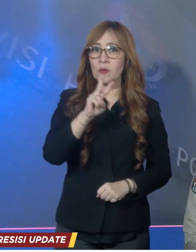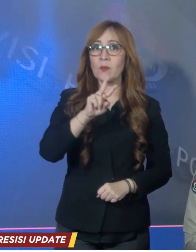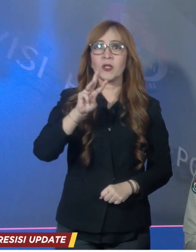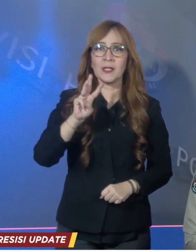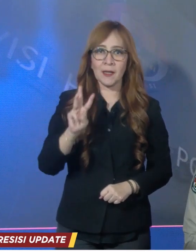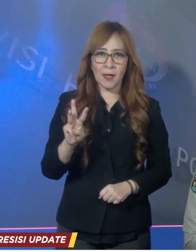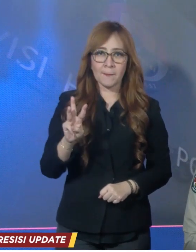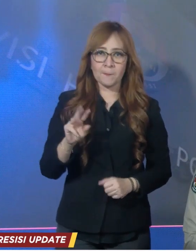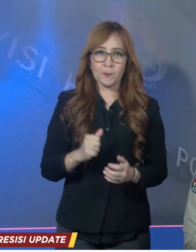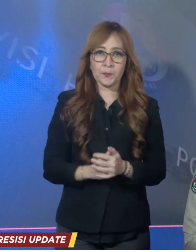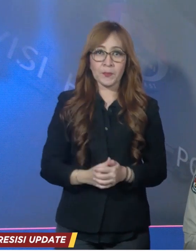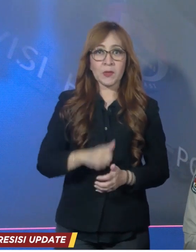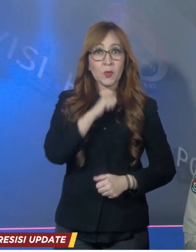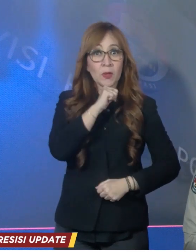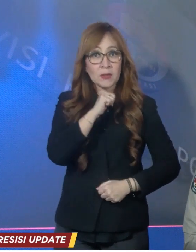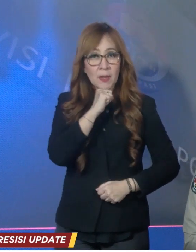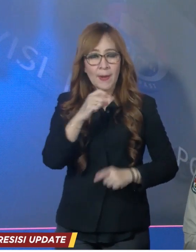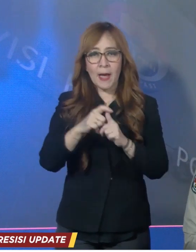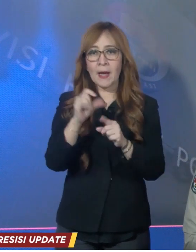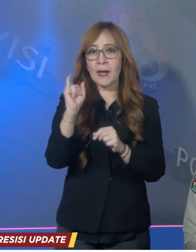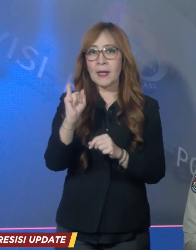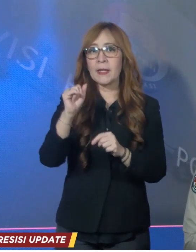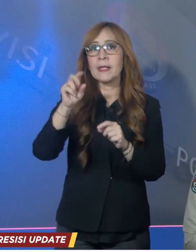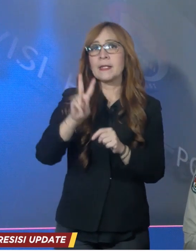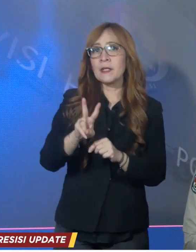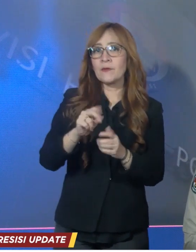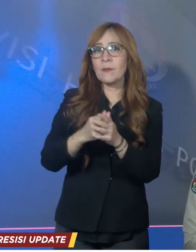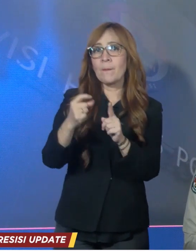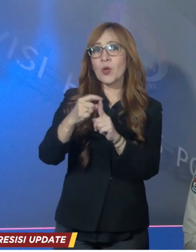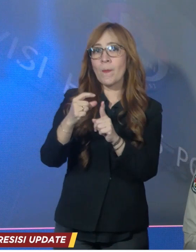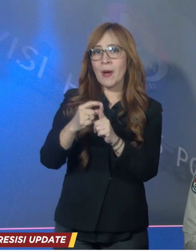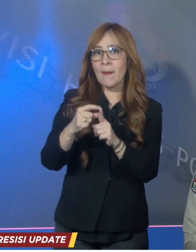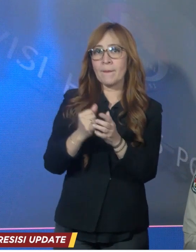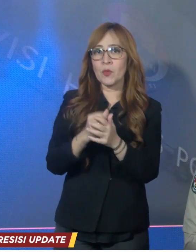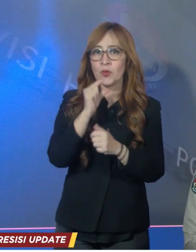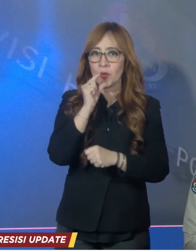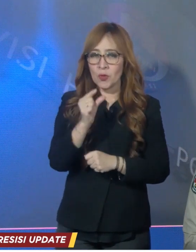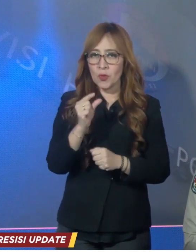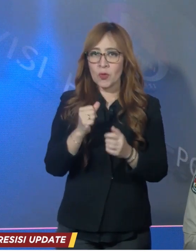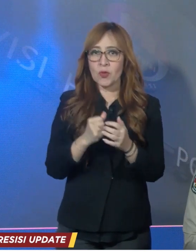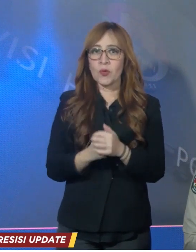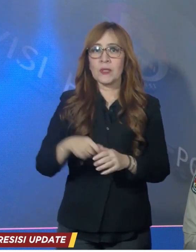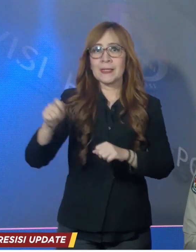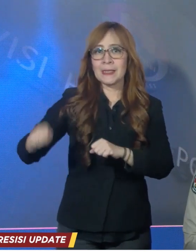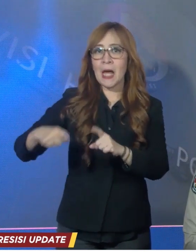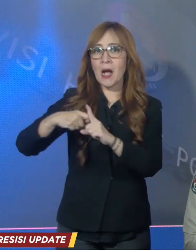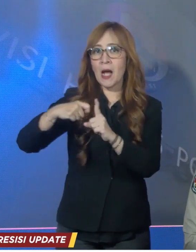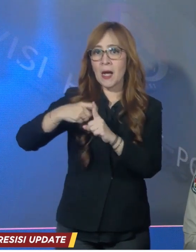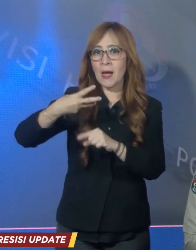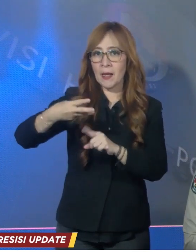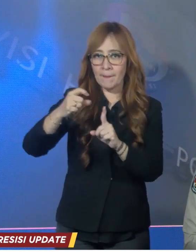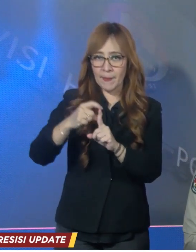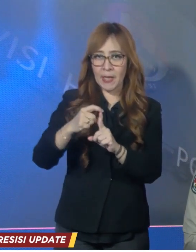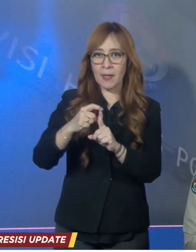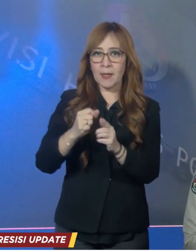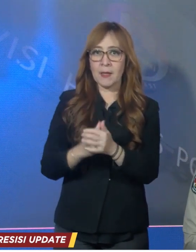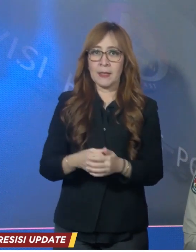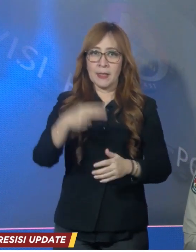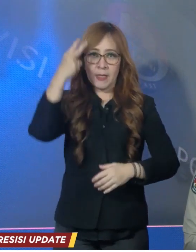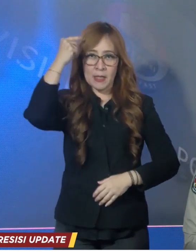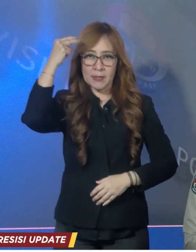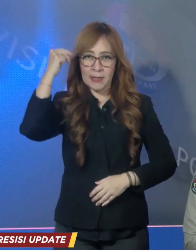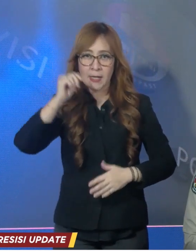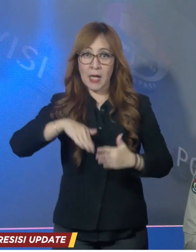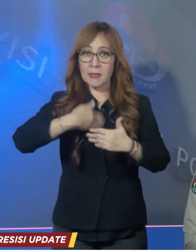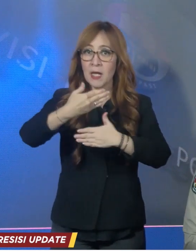2023 oleh Dipropam PORI untuk menjalani sidang KKEP. Ada